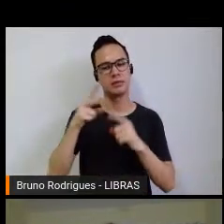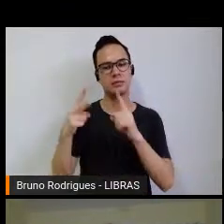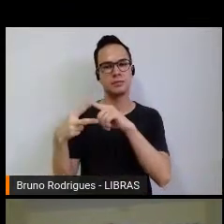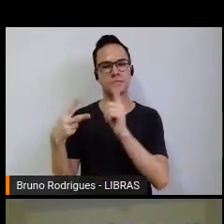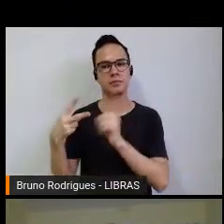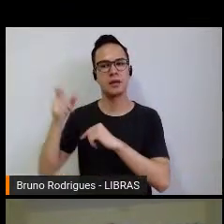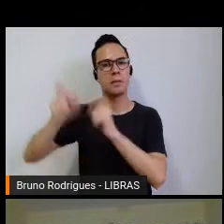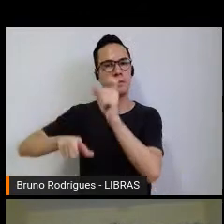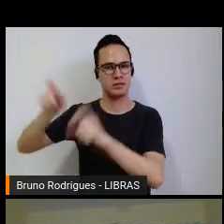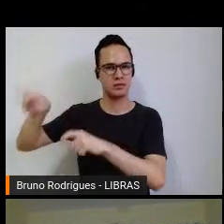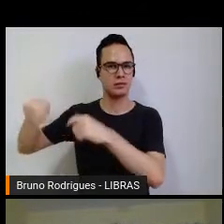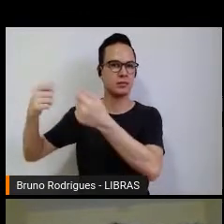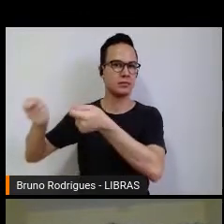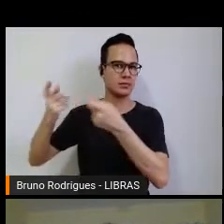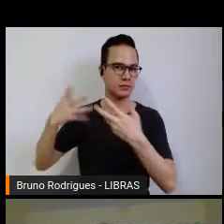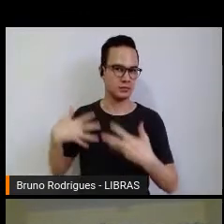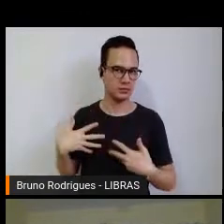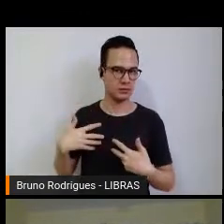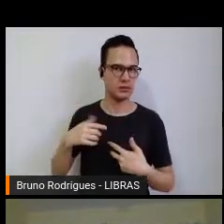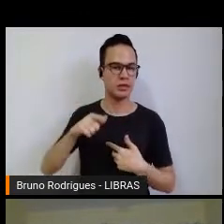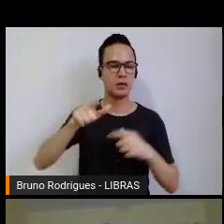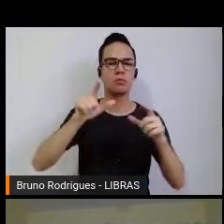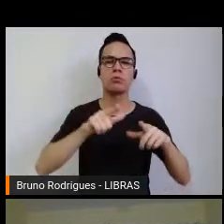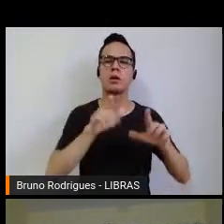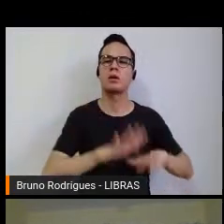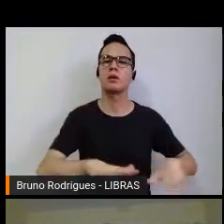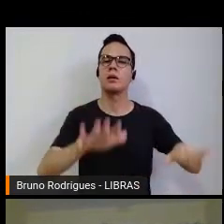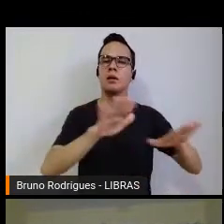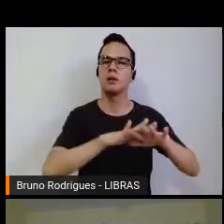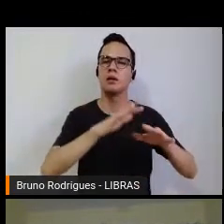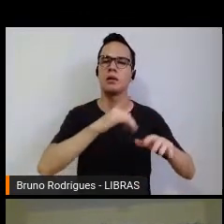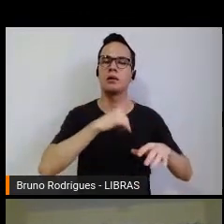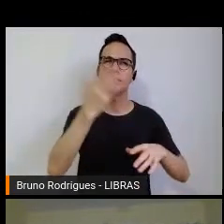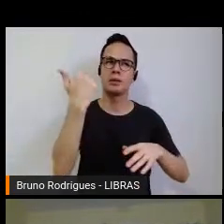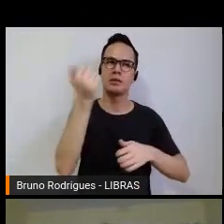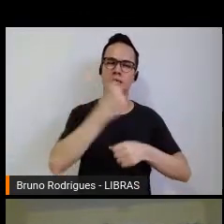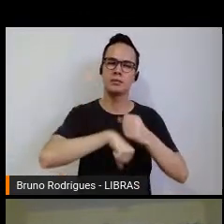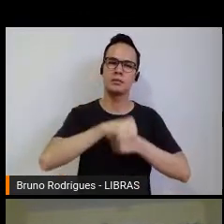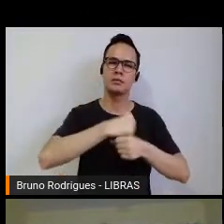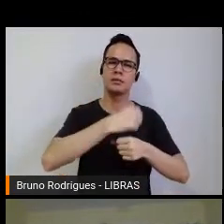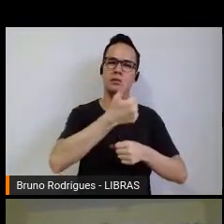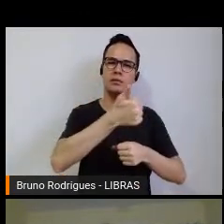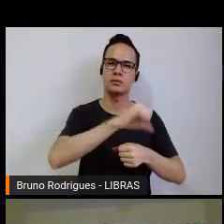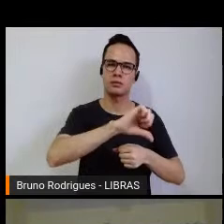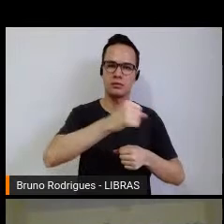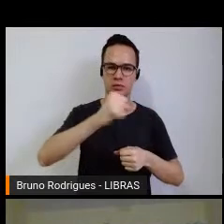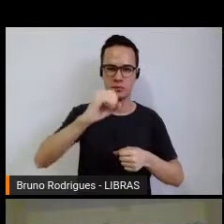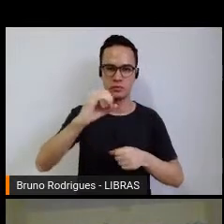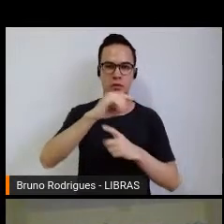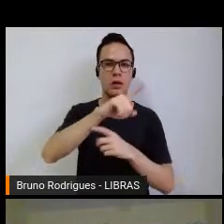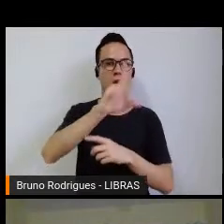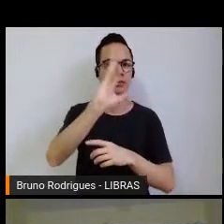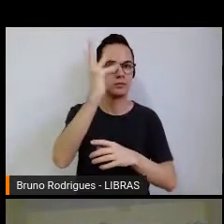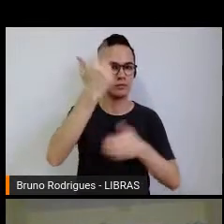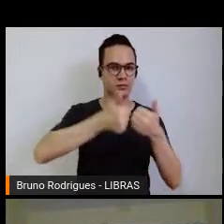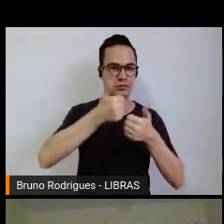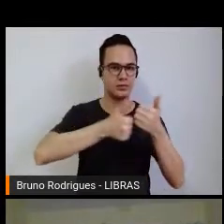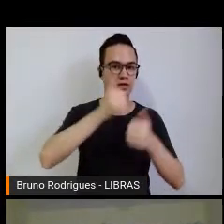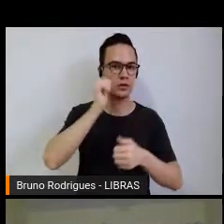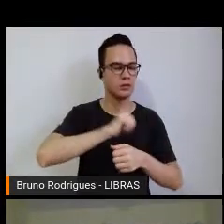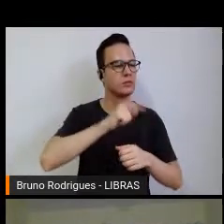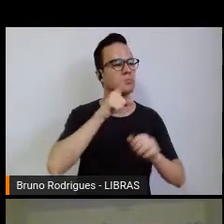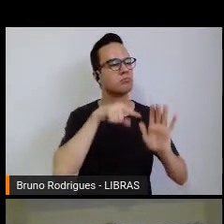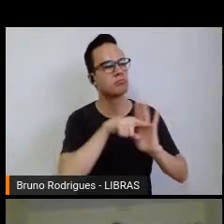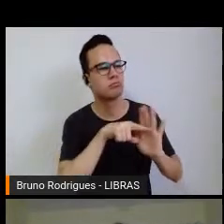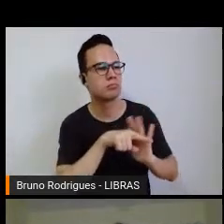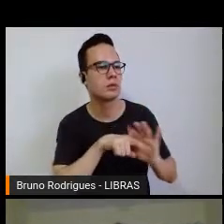haviam falado para mim de que lá naquela região, nos anos 80, havia acontecido o futebol das mulheres. Eu fui buscar essas